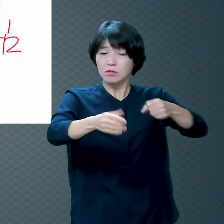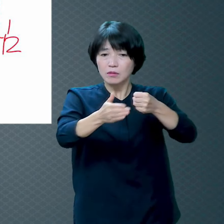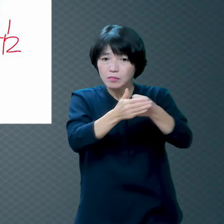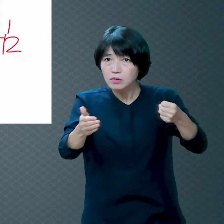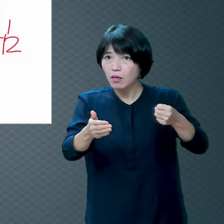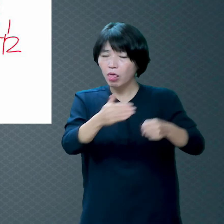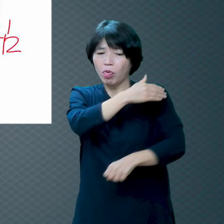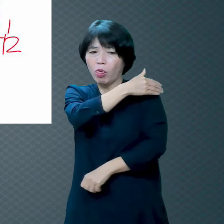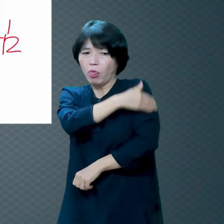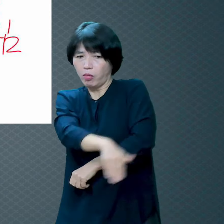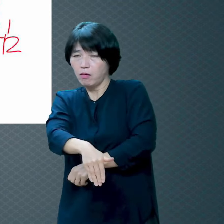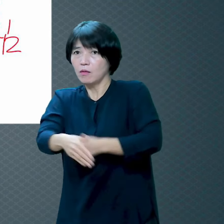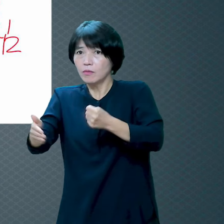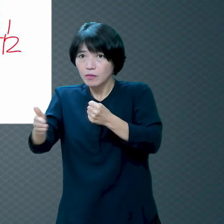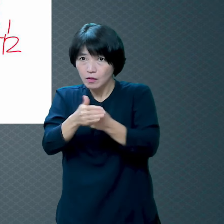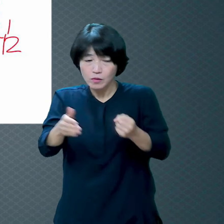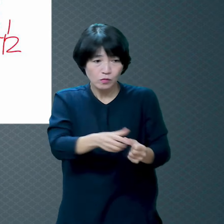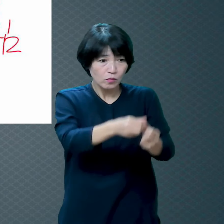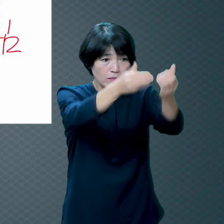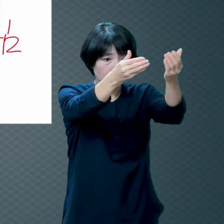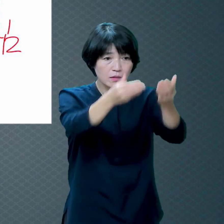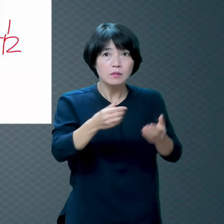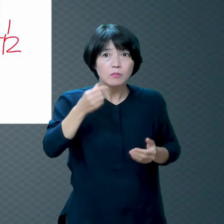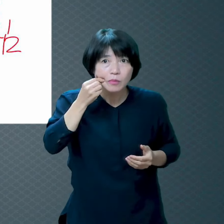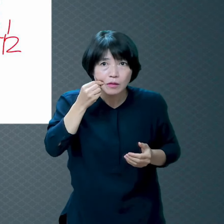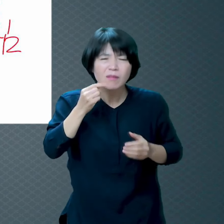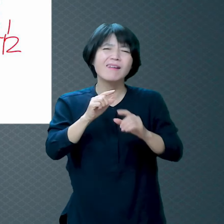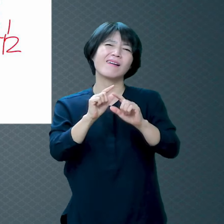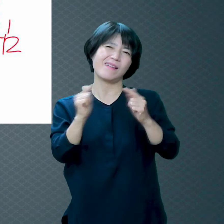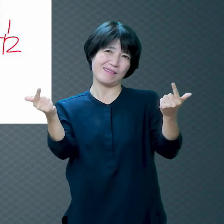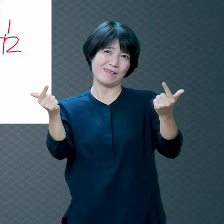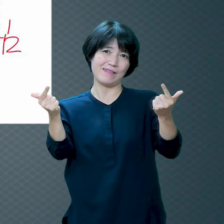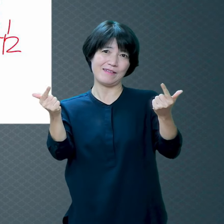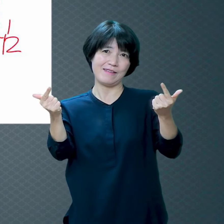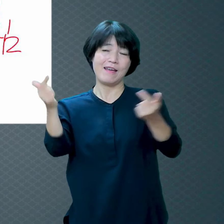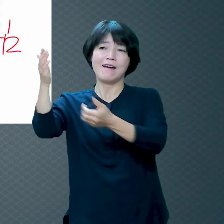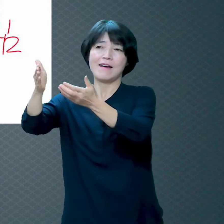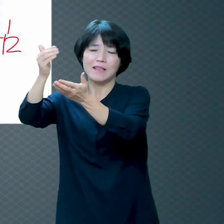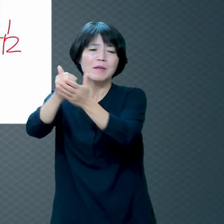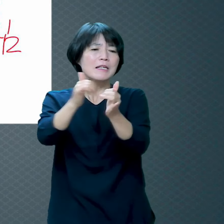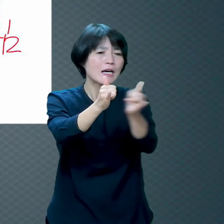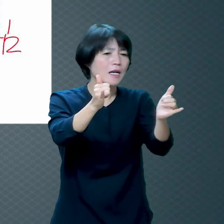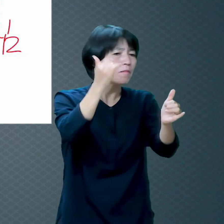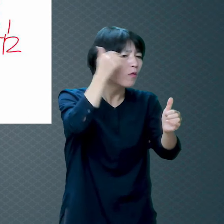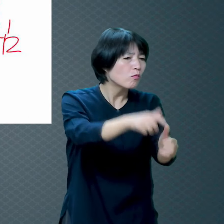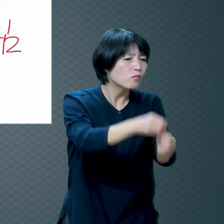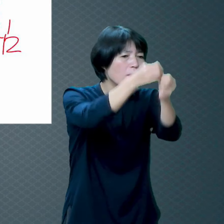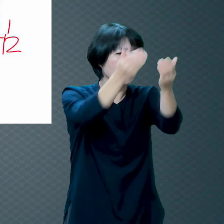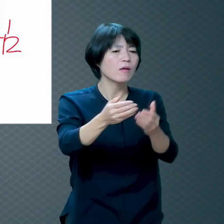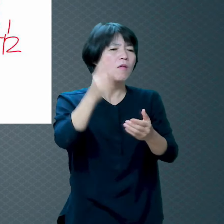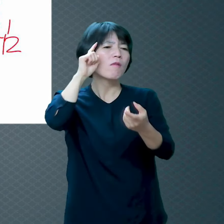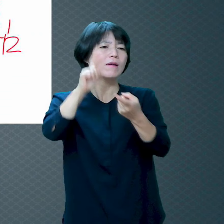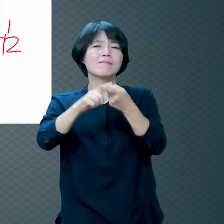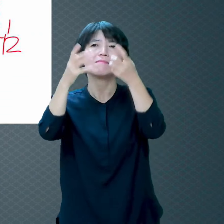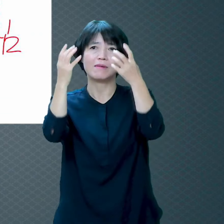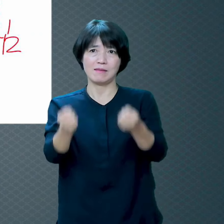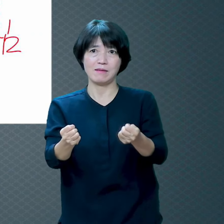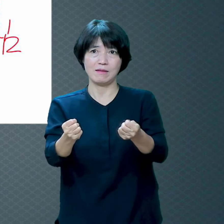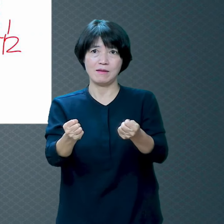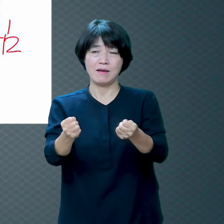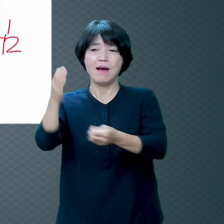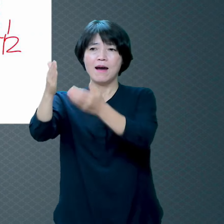하나님이 무관심하냐 아니다 그 얘기예요 관심이 있어요 능력도 있고